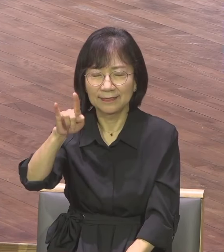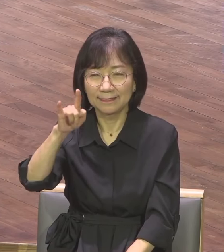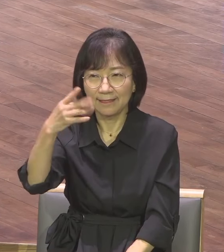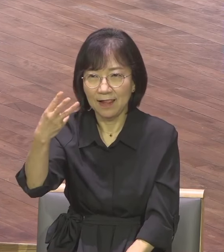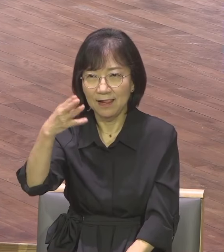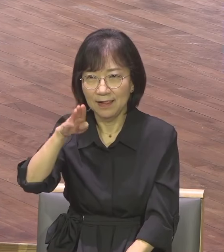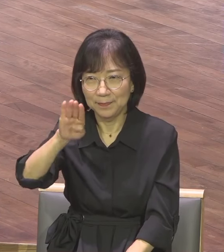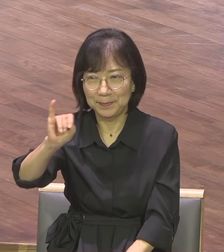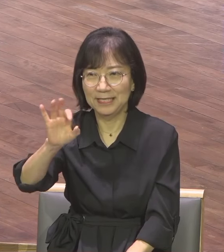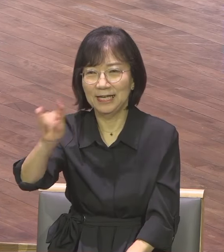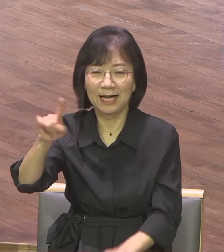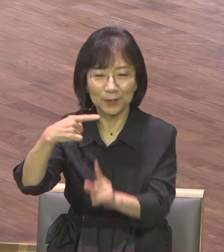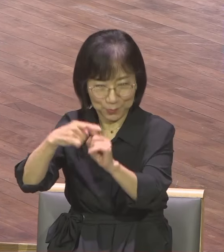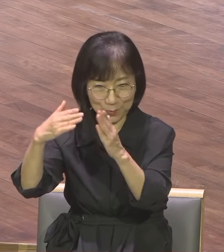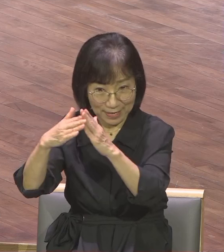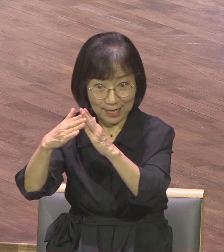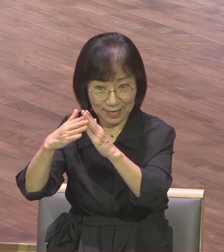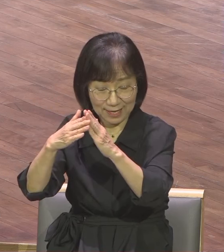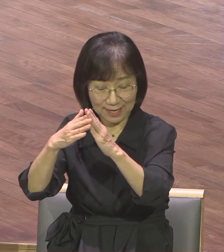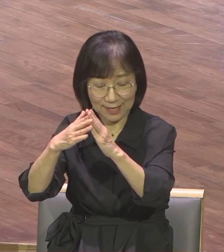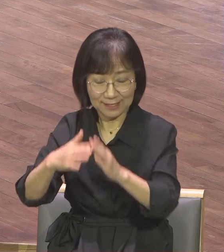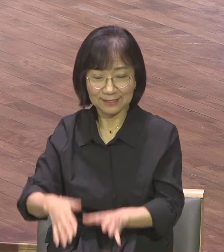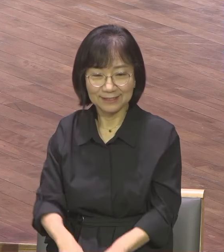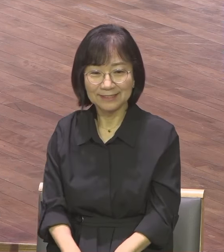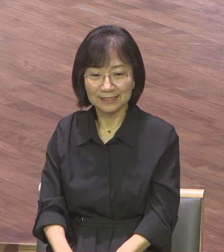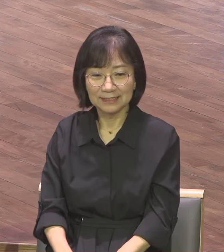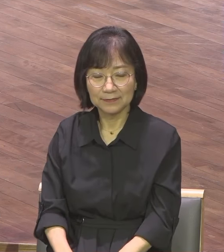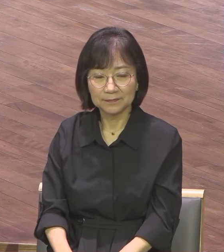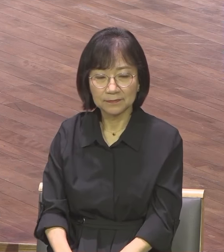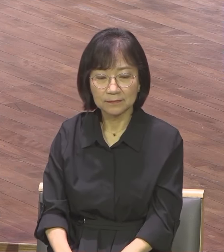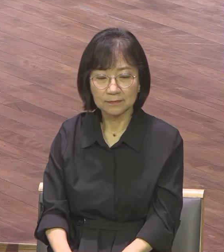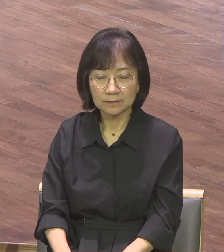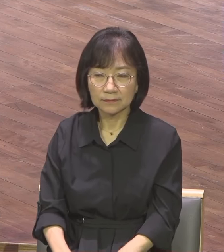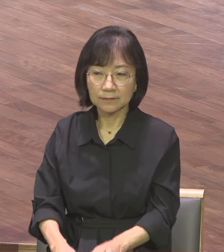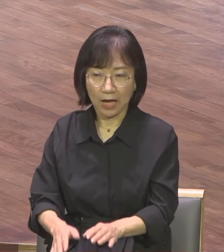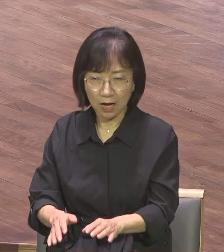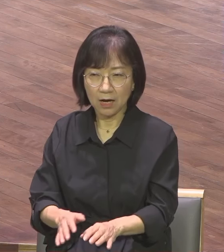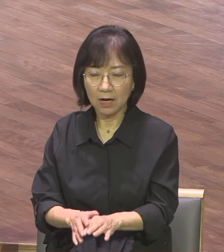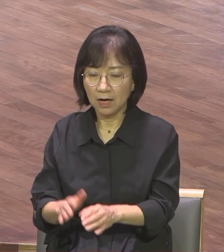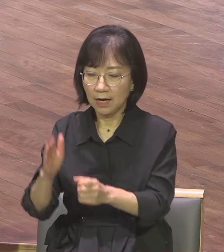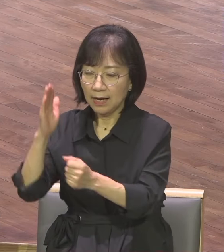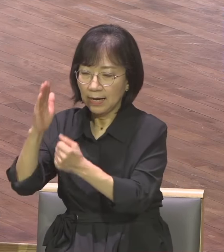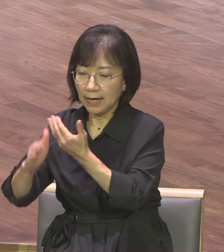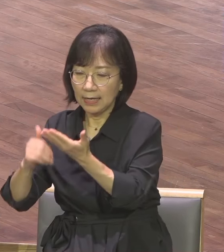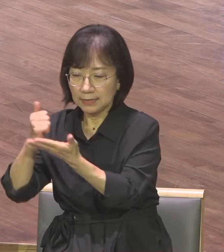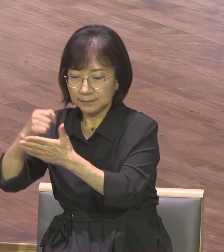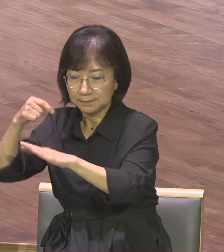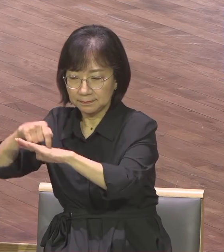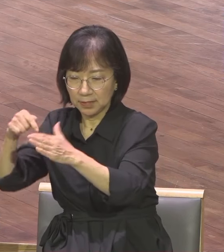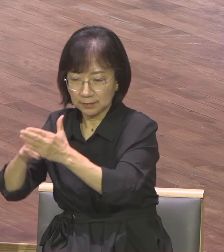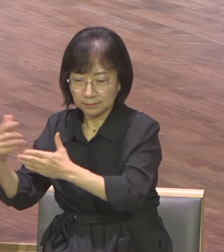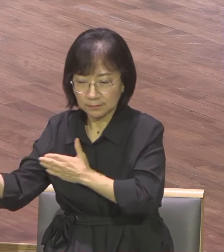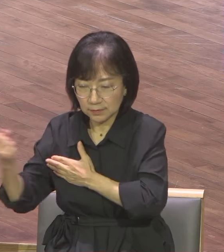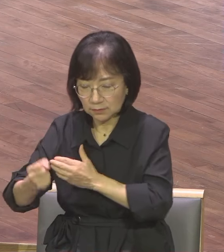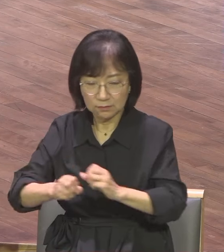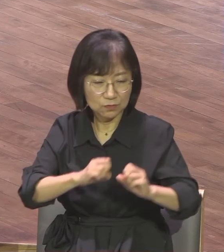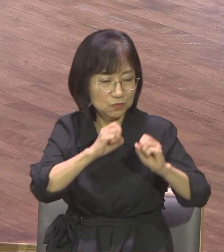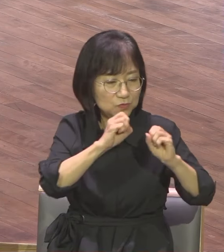하나님의 사람이 하나님의 마음과 중심을 가지고 전도와 성교를 한 겁니다 그래서 사대교회